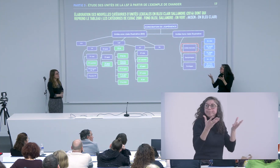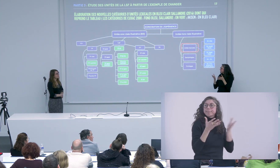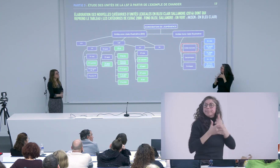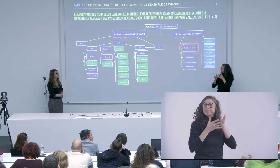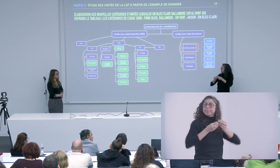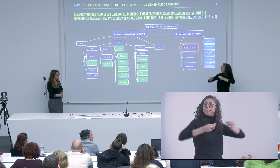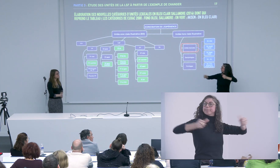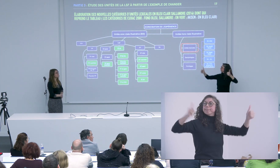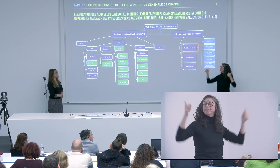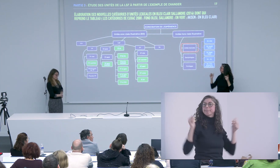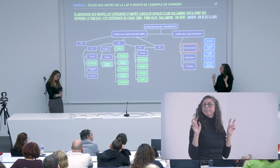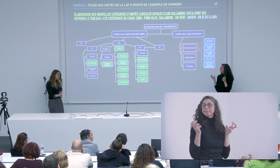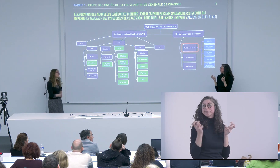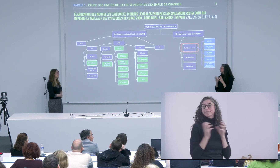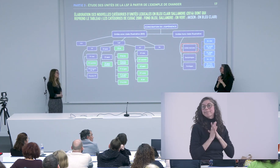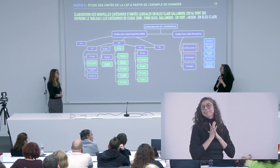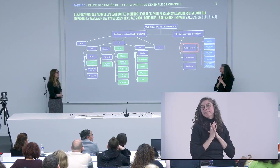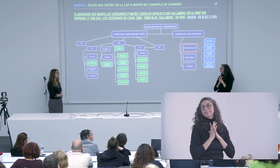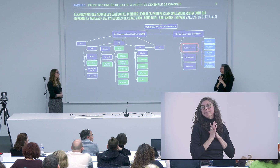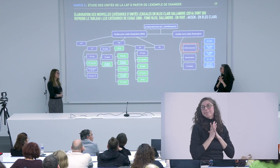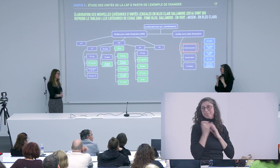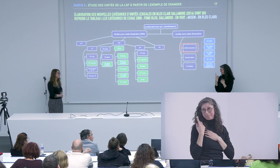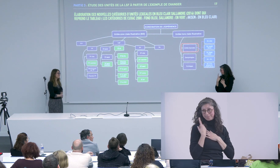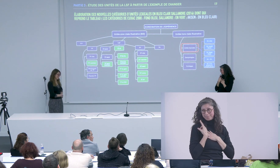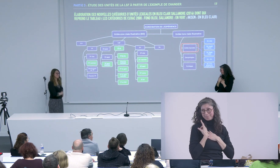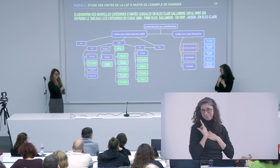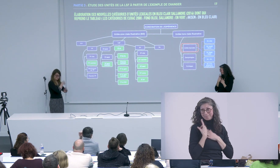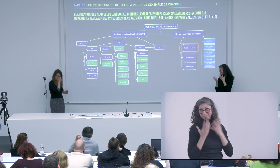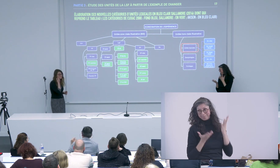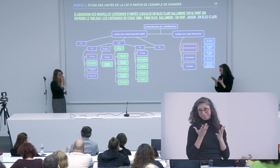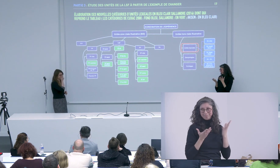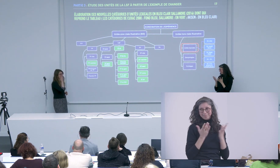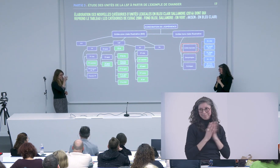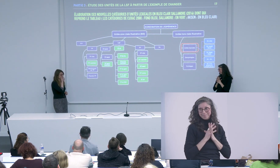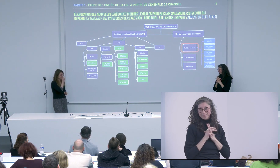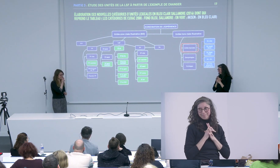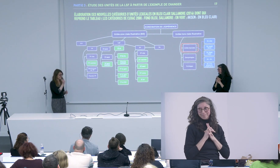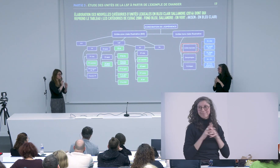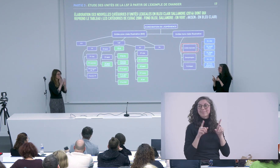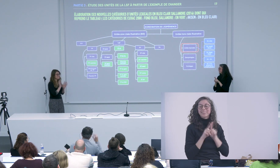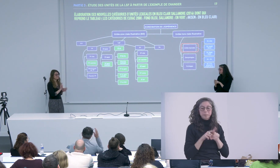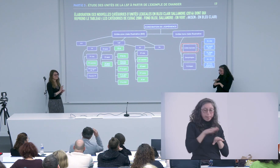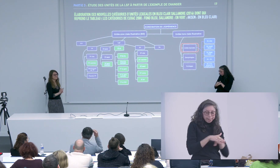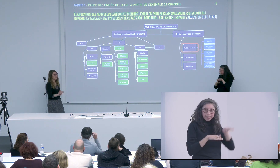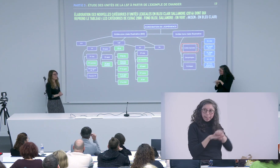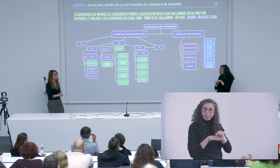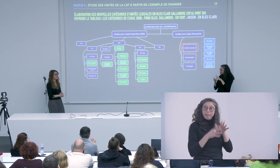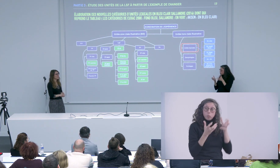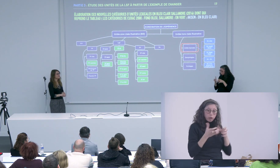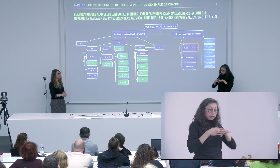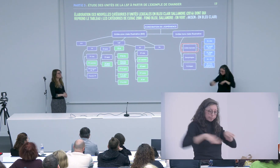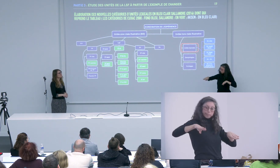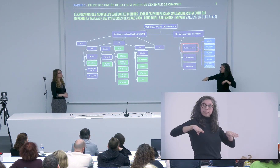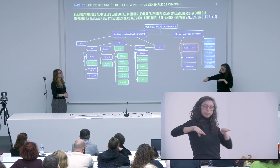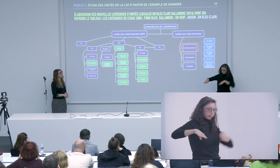se passe pas comme ça donc je pense qu'effectivement pour développer justement la langue dessine il faut rester dans cette dynamique là j'espère que c'est